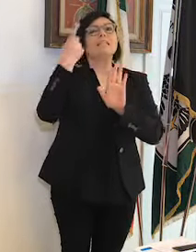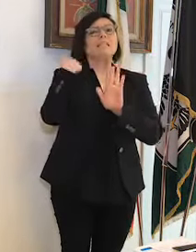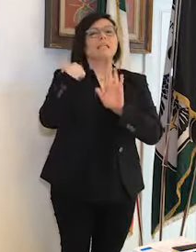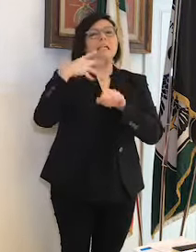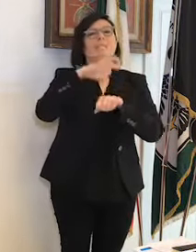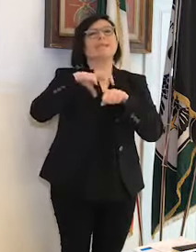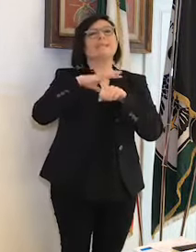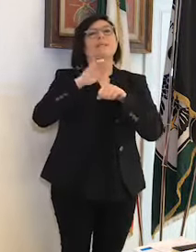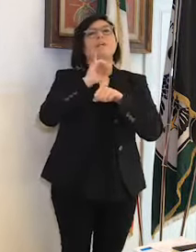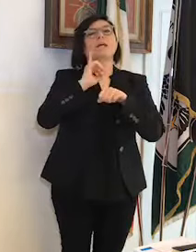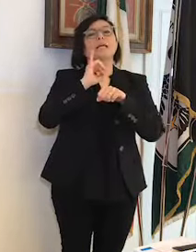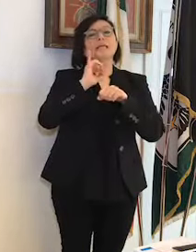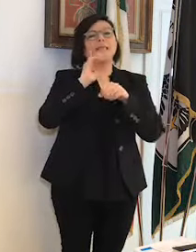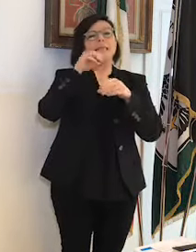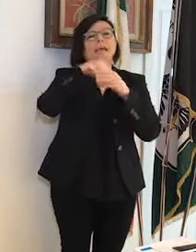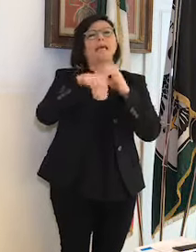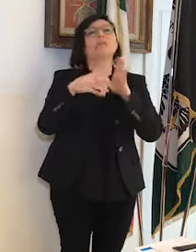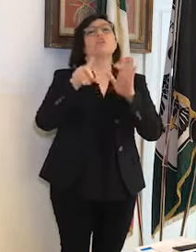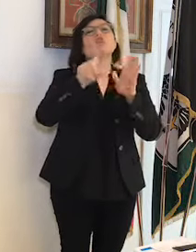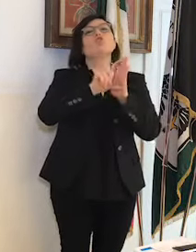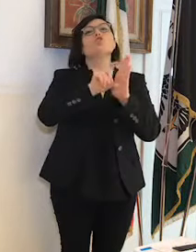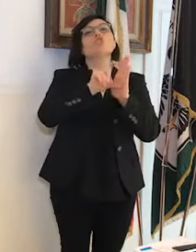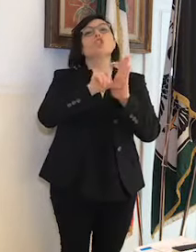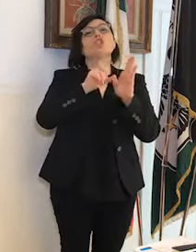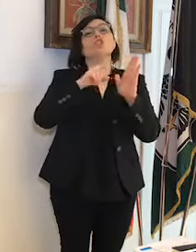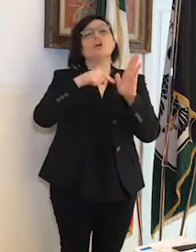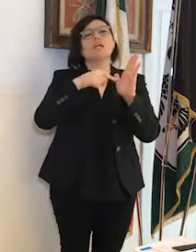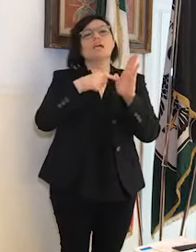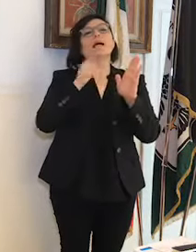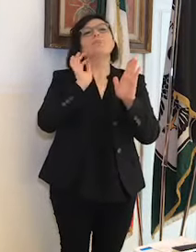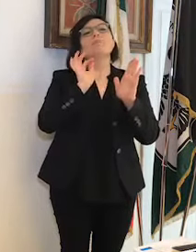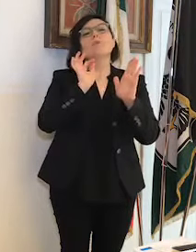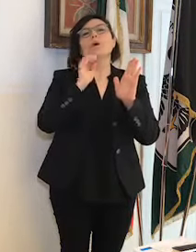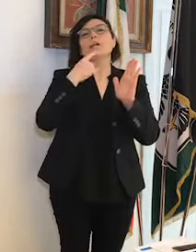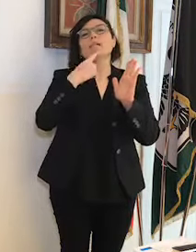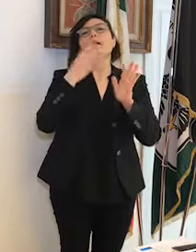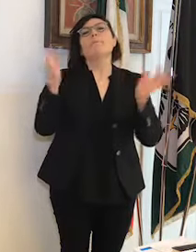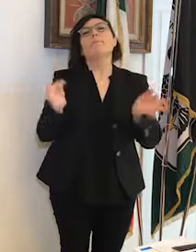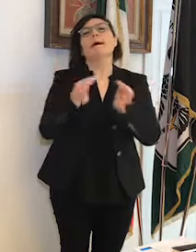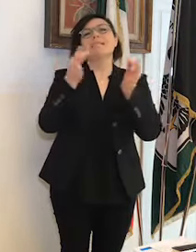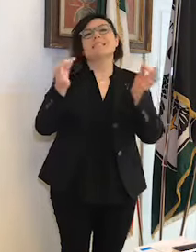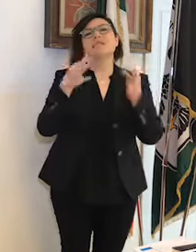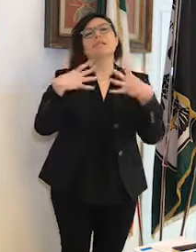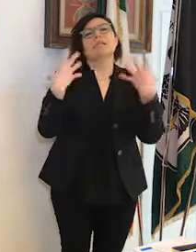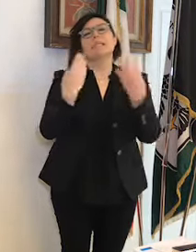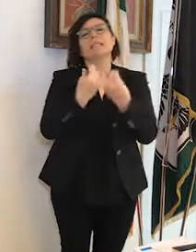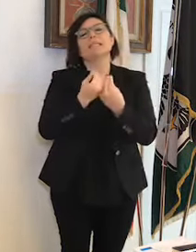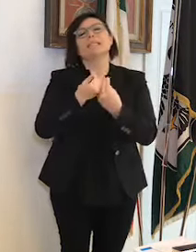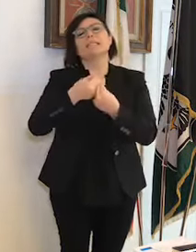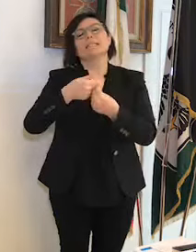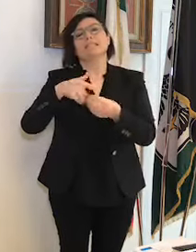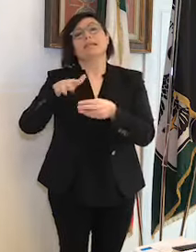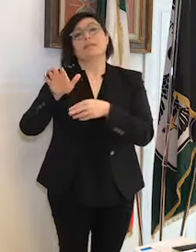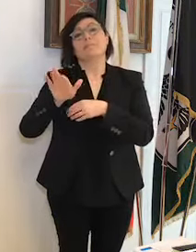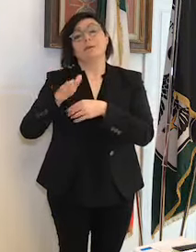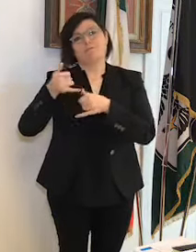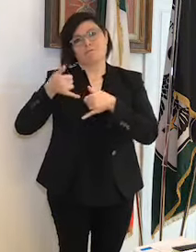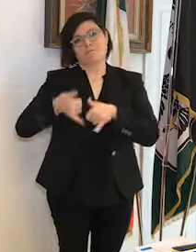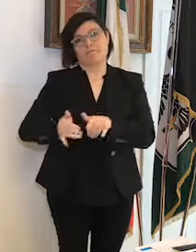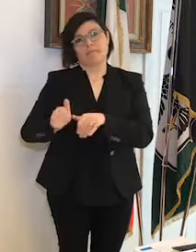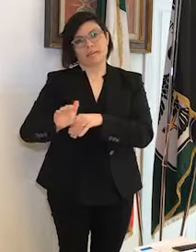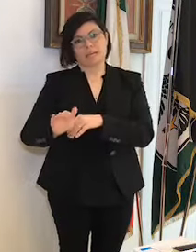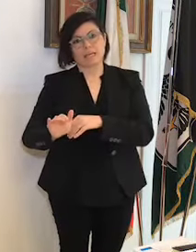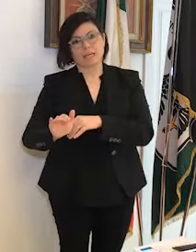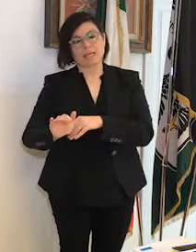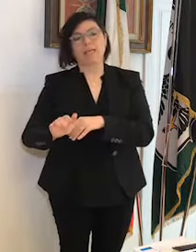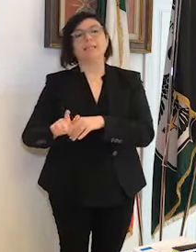cosiddetta passe della passeggiata per i figli che consente ad un solo genitore insieme ai propri